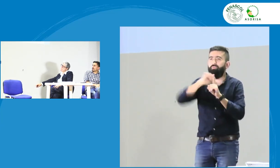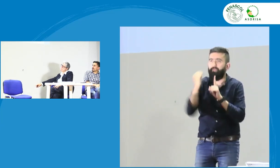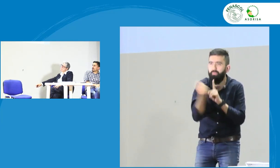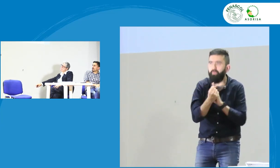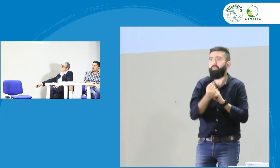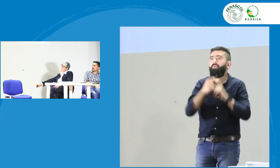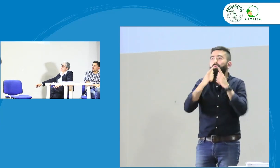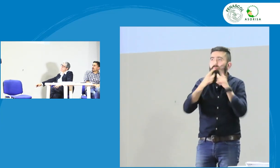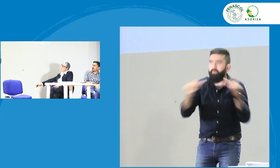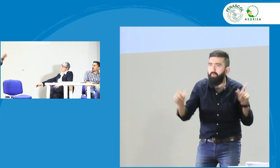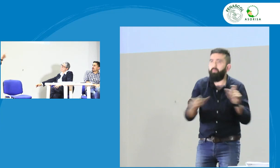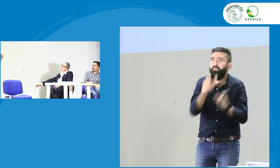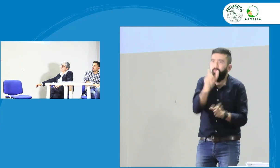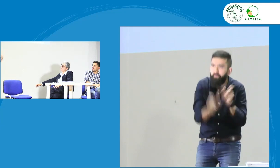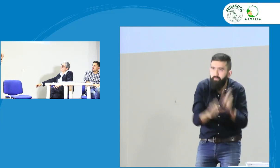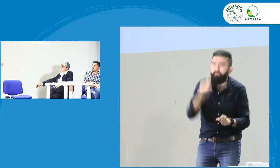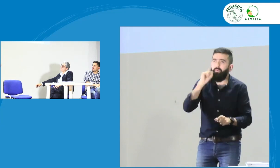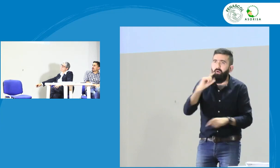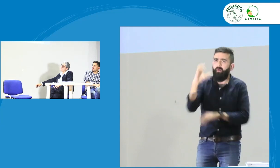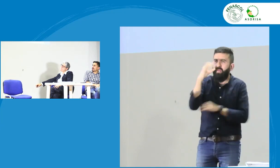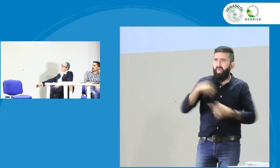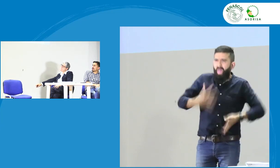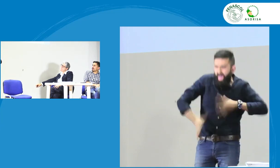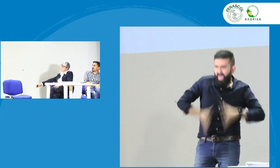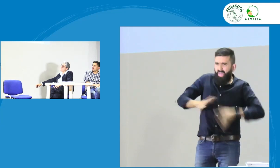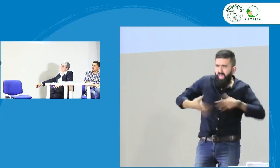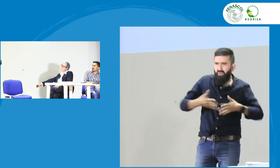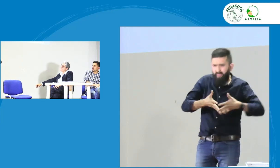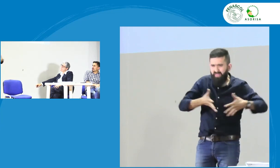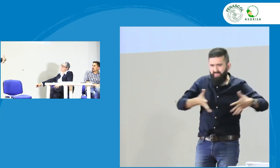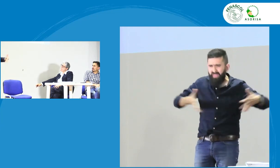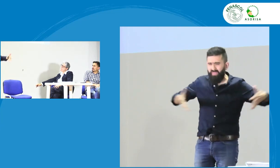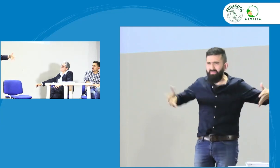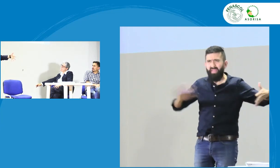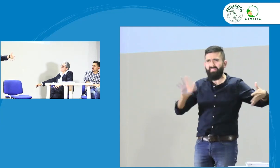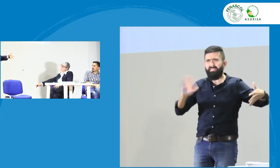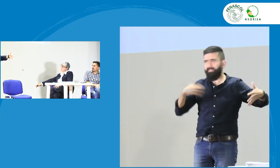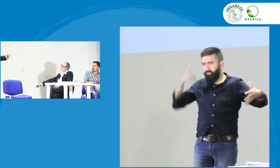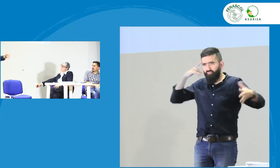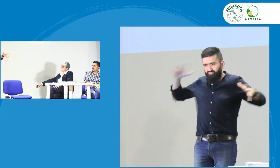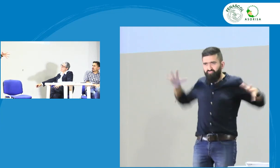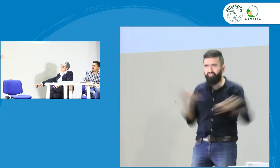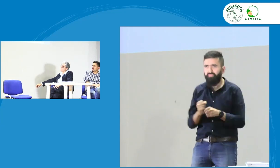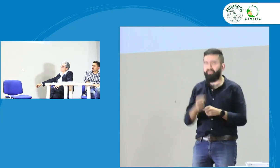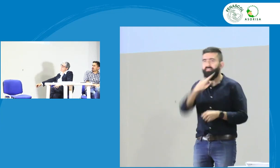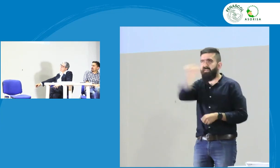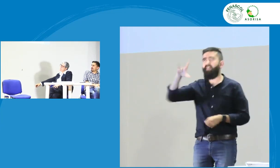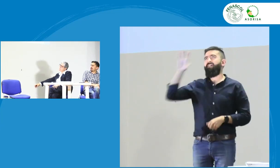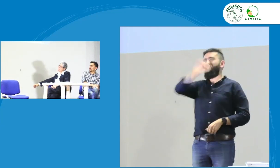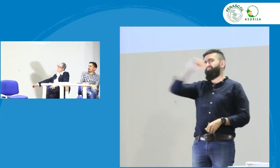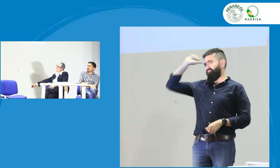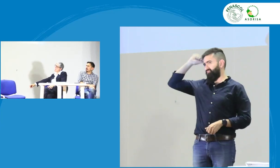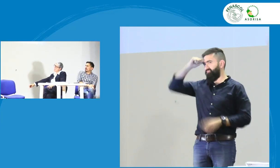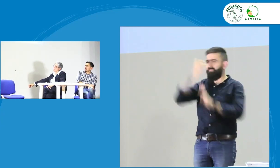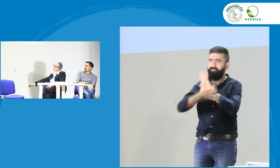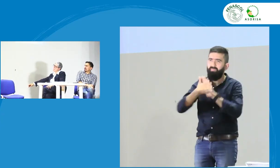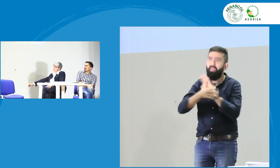caracterización sociolingüístico de las personas sordas de Colombia es un texto muy extenso y por eso nosotros le